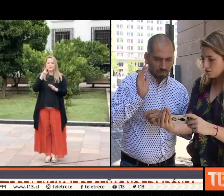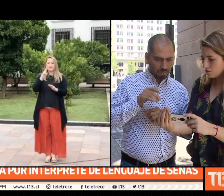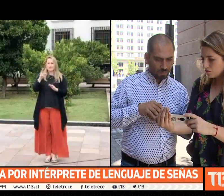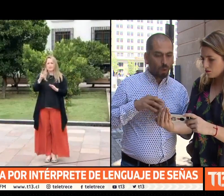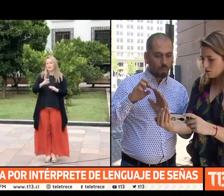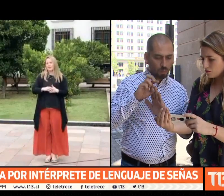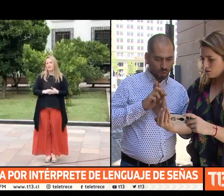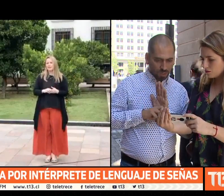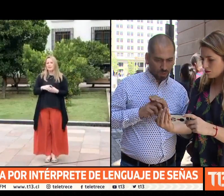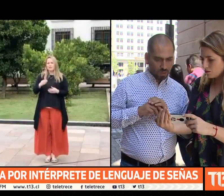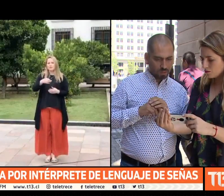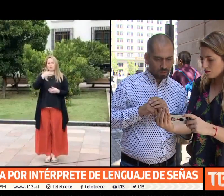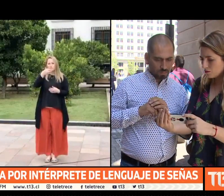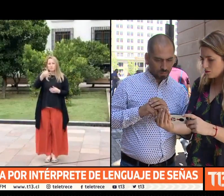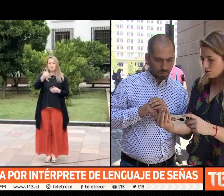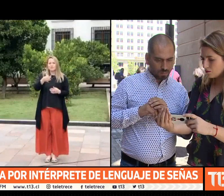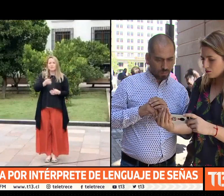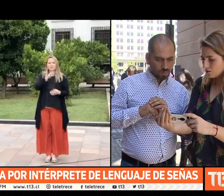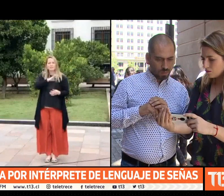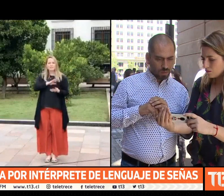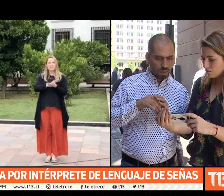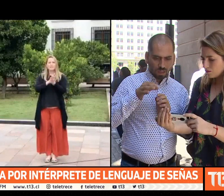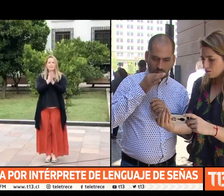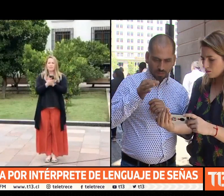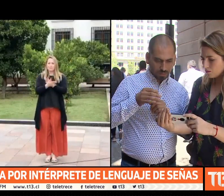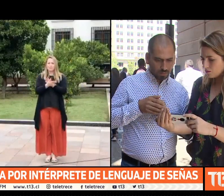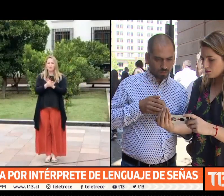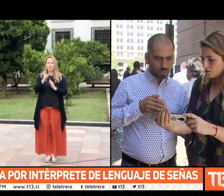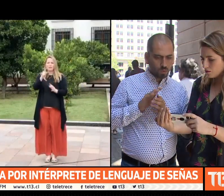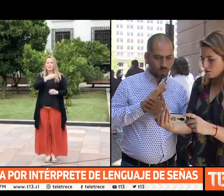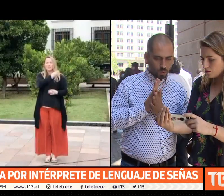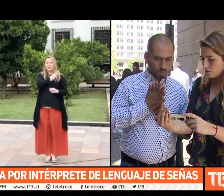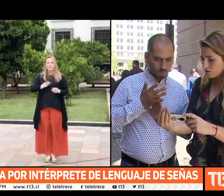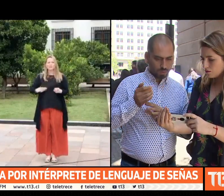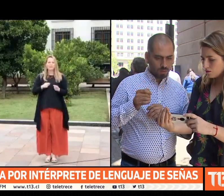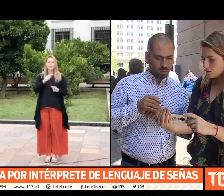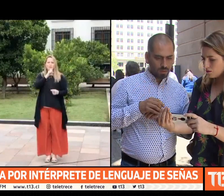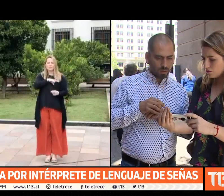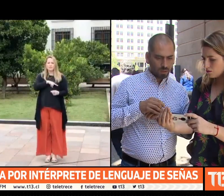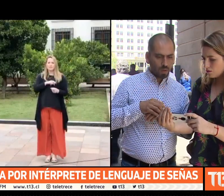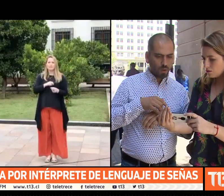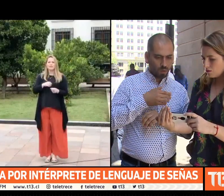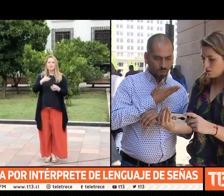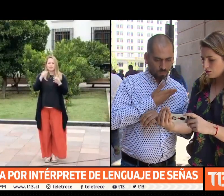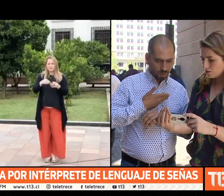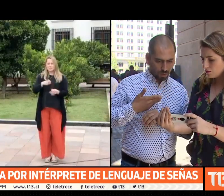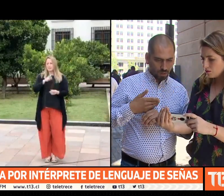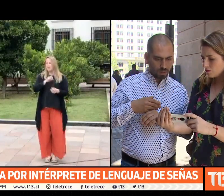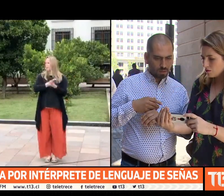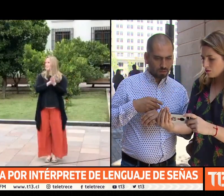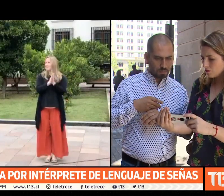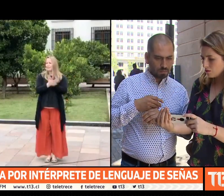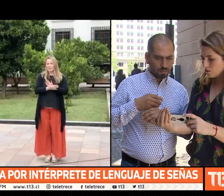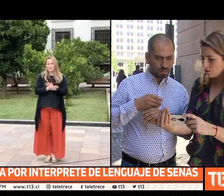decimos que Chile cambió, el gobierno de Chile también cambió. todos, el gobierno,